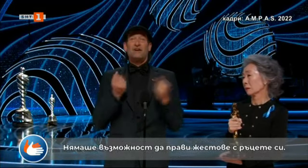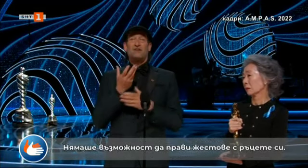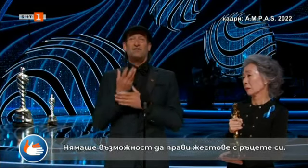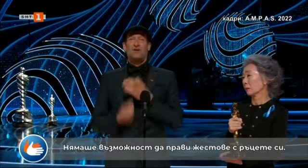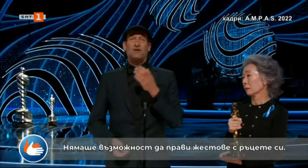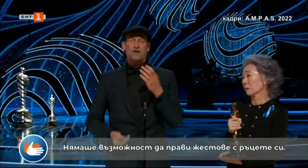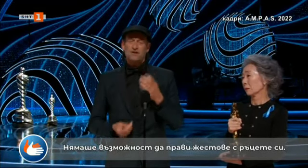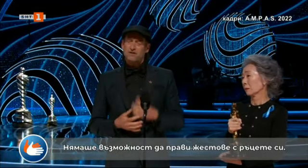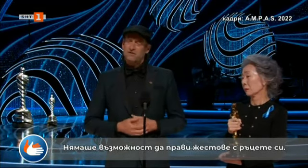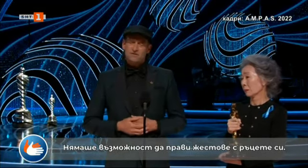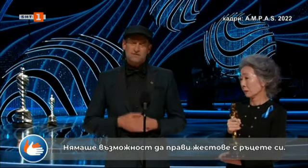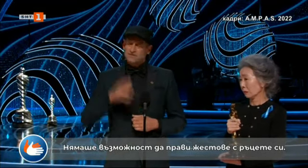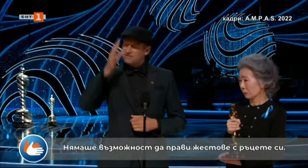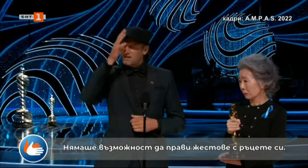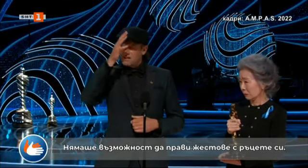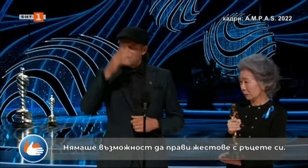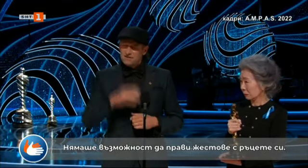нямаше възможност да прави жестове с ръцете си.